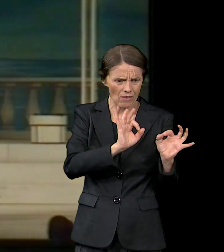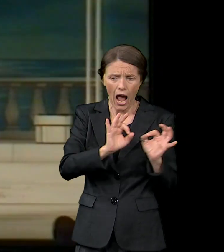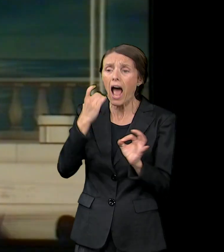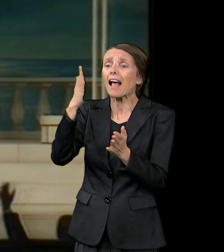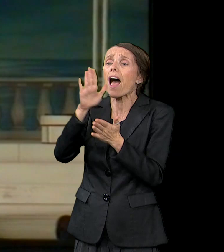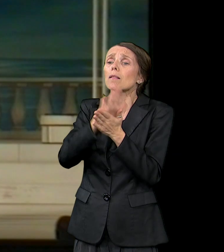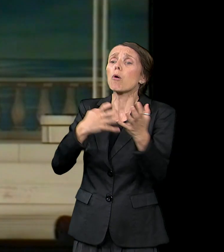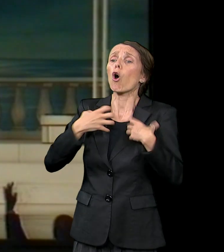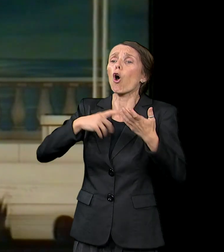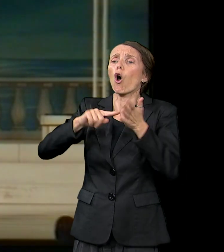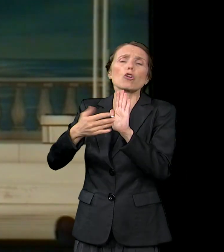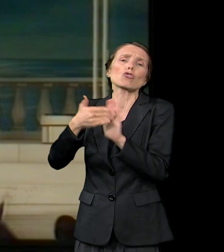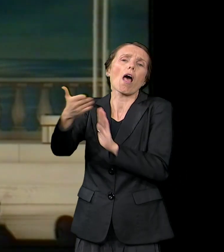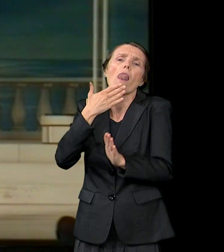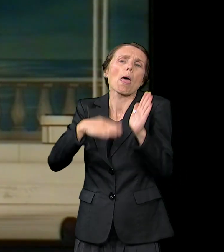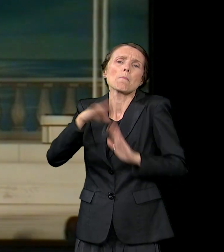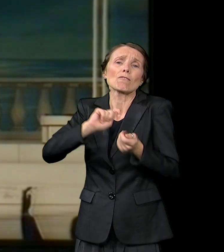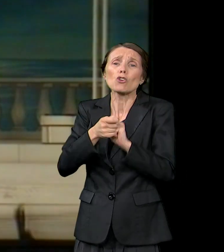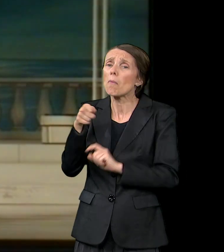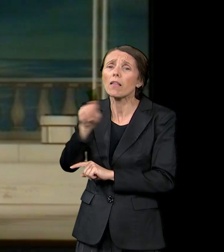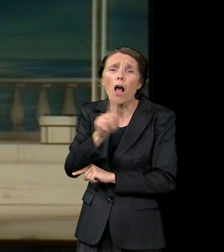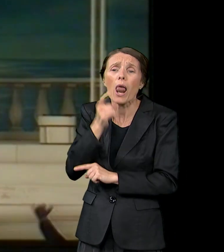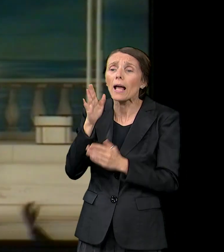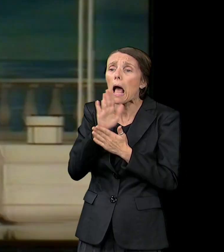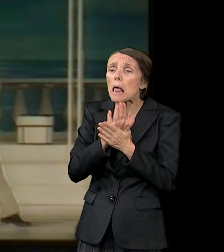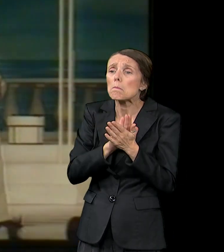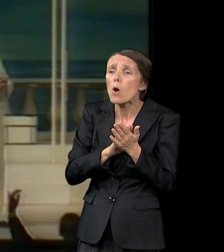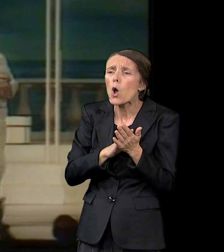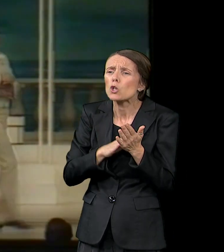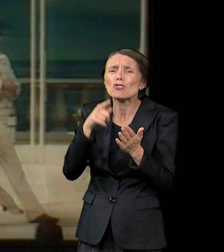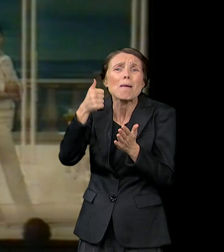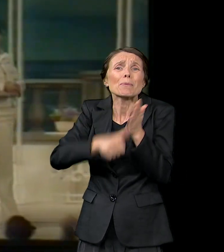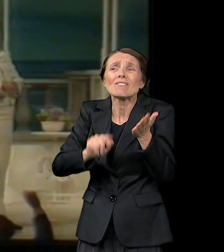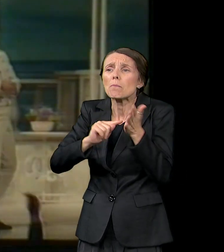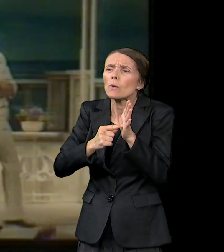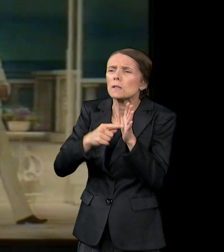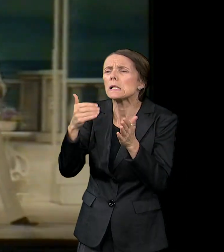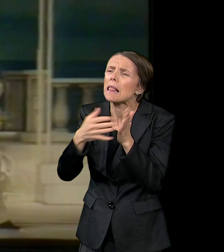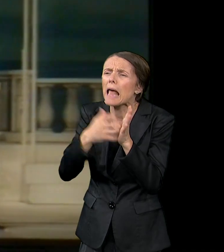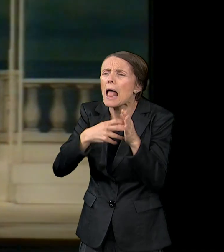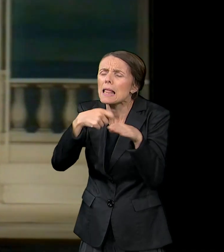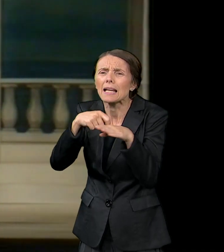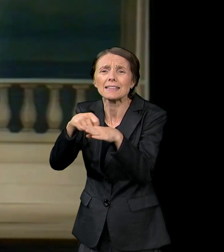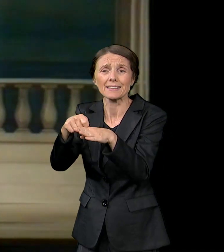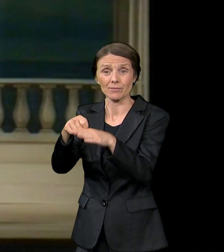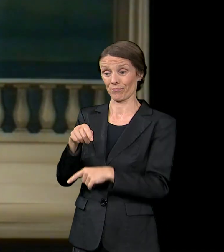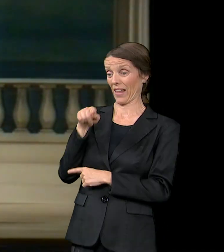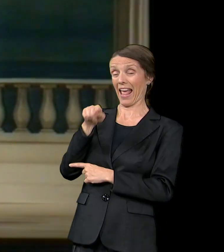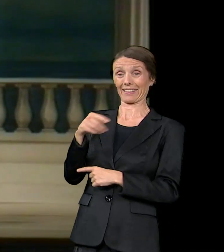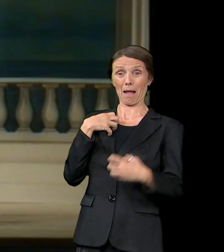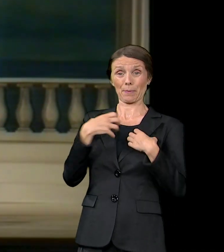premijeri. Inače, za tu predstavu kao i za ovog majstora Smora. Je vezana moja ta